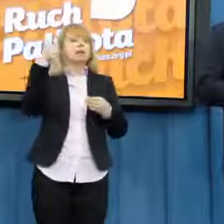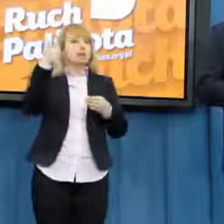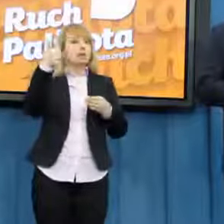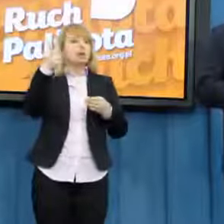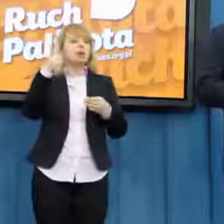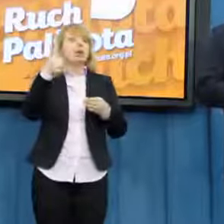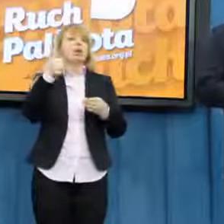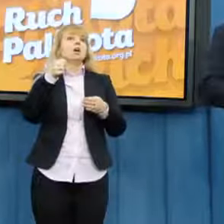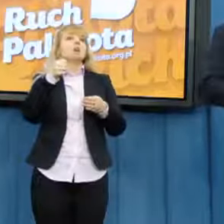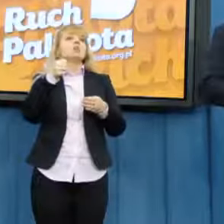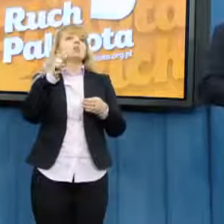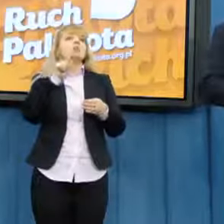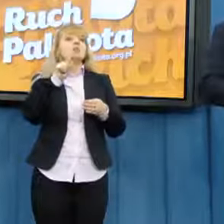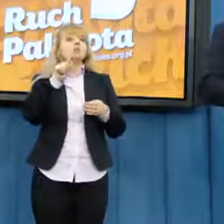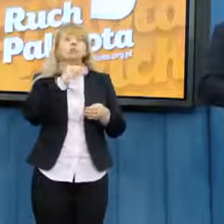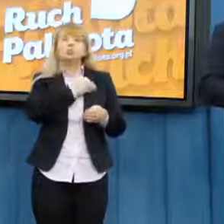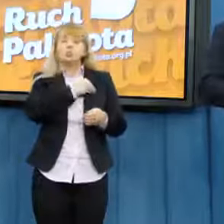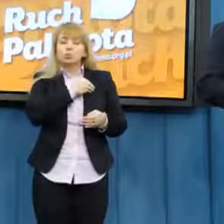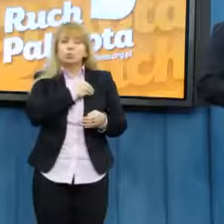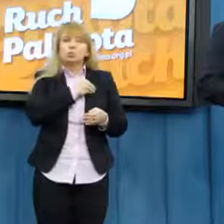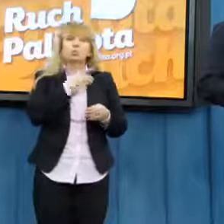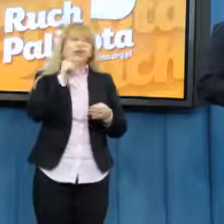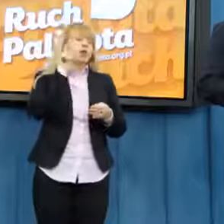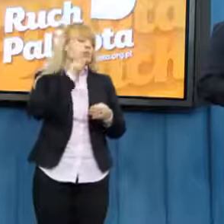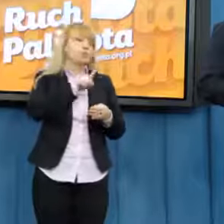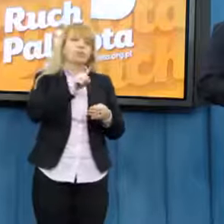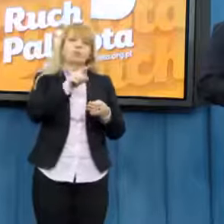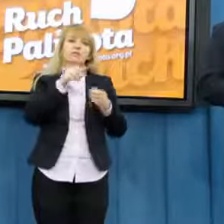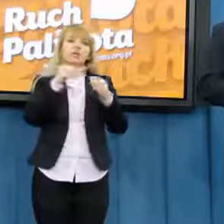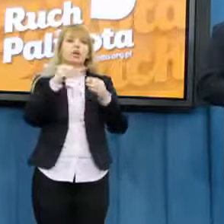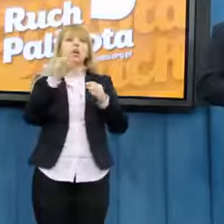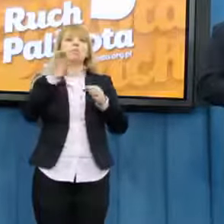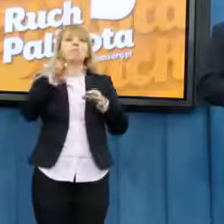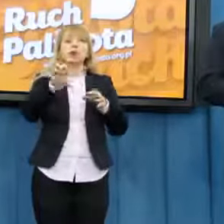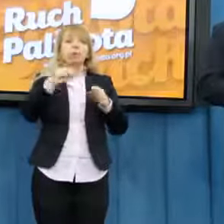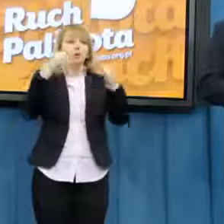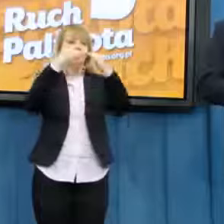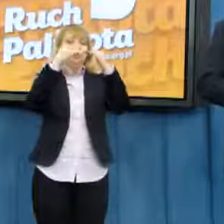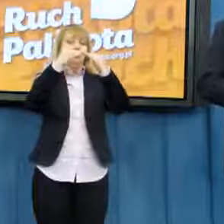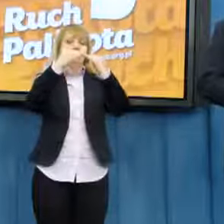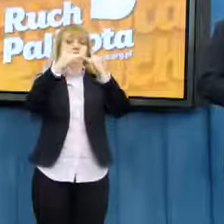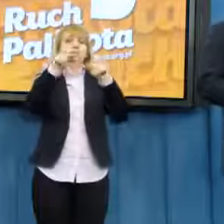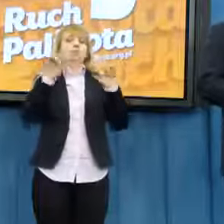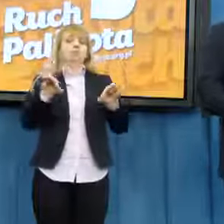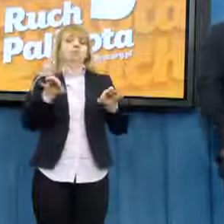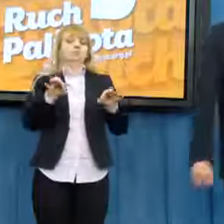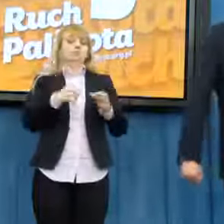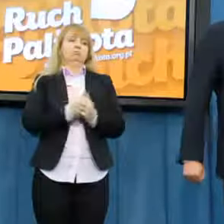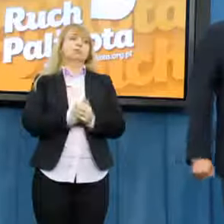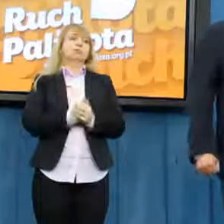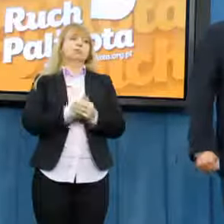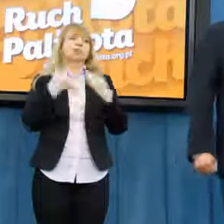najuczciwszych propozycji, jeżeli chodzi o regulację równouprawnienia w kraju w tej kadencji. Bardzo dziękuję.